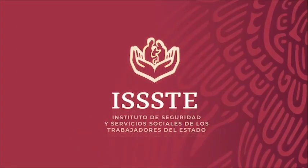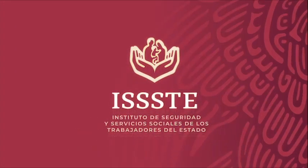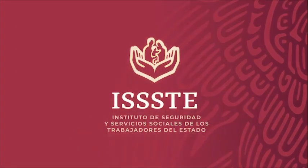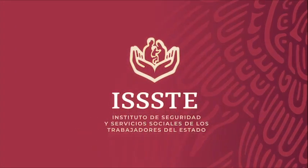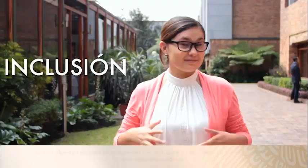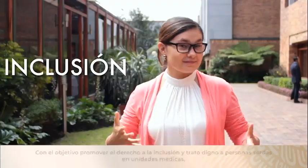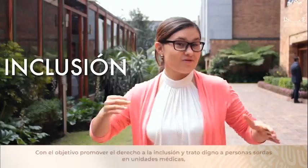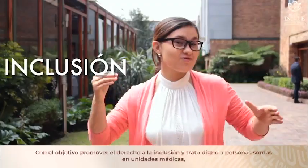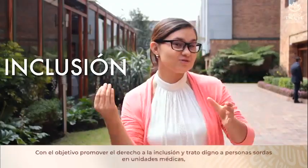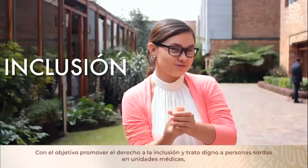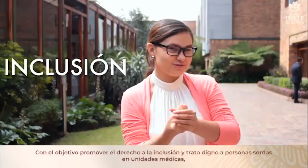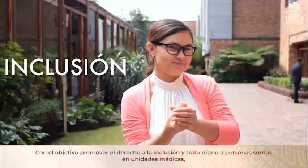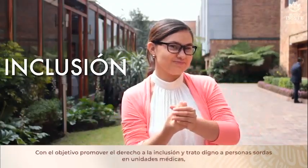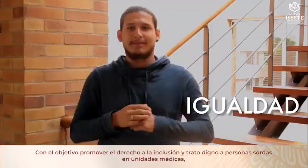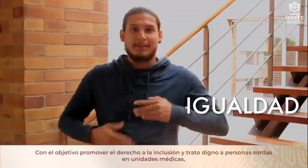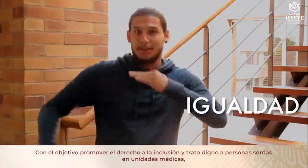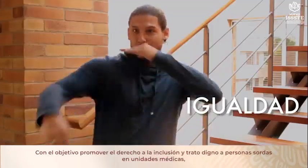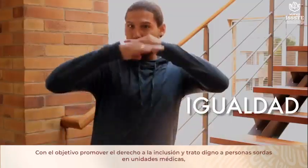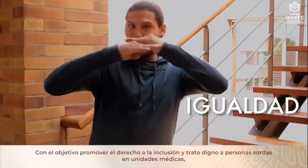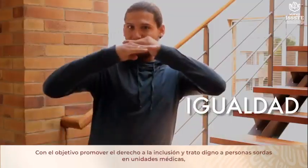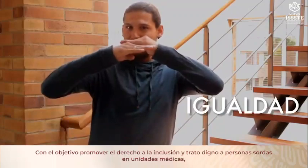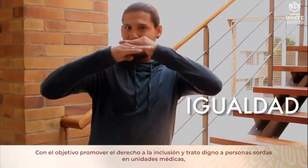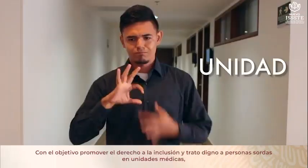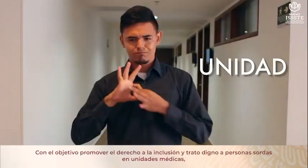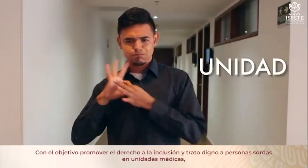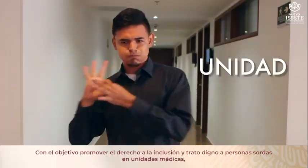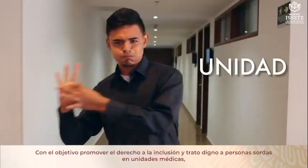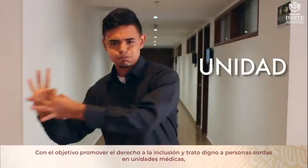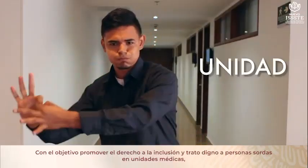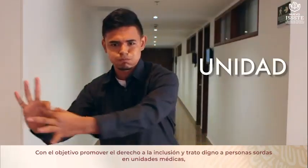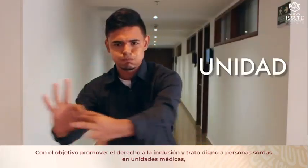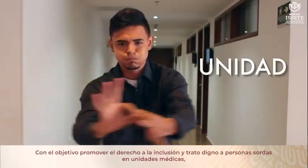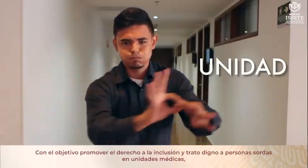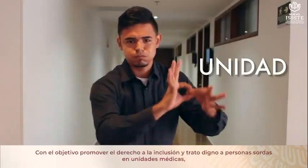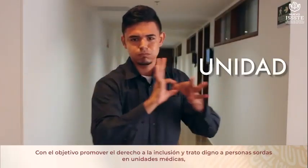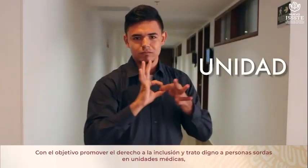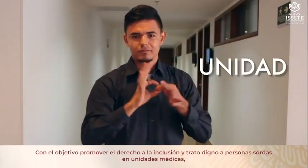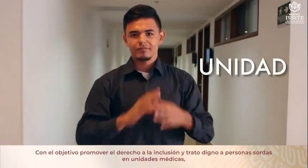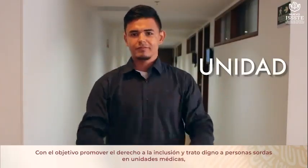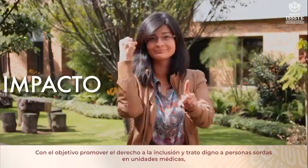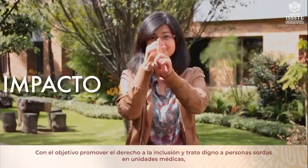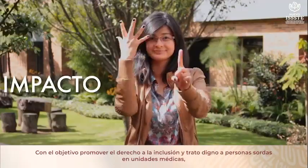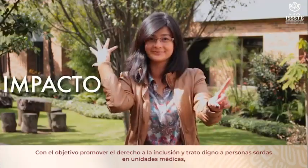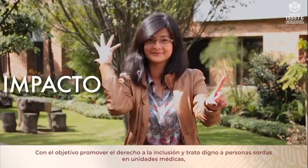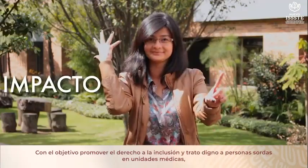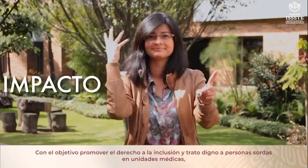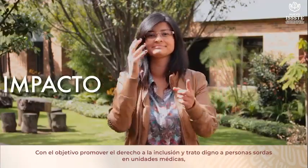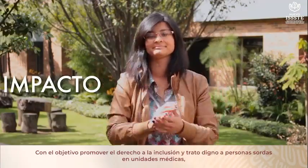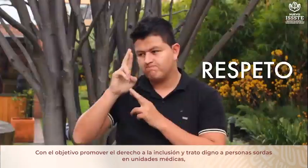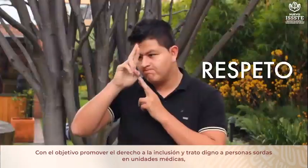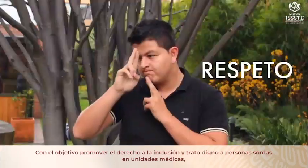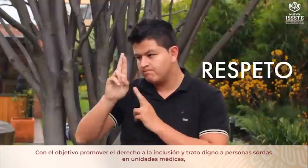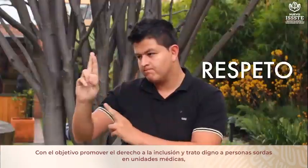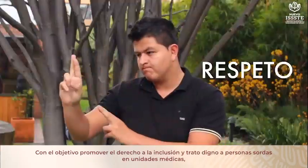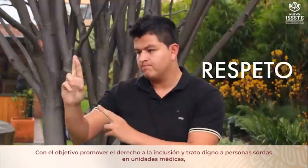Con el objetivo de promover el derecho a la inclusión y trato digno a personas sordas en unidades médicas,